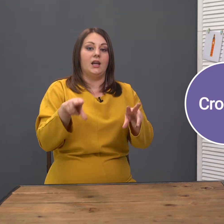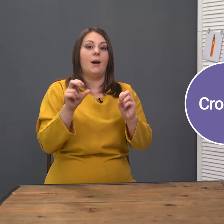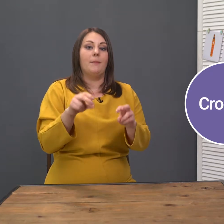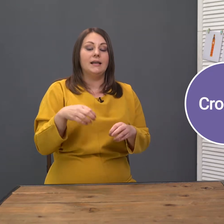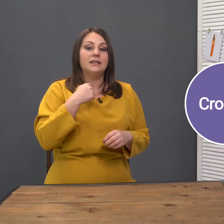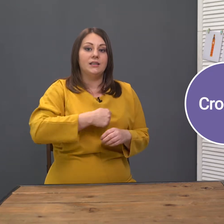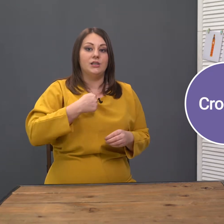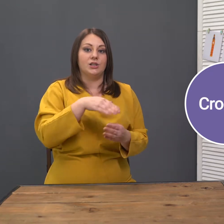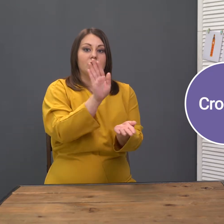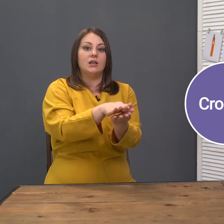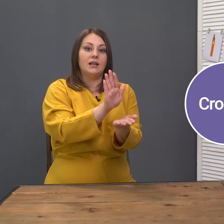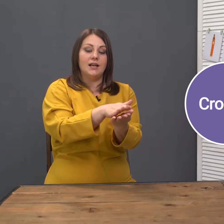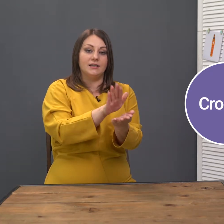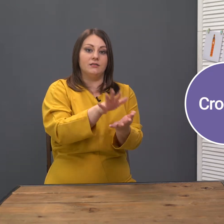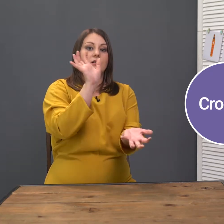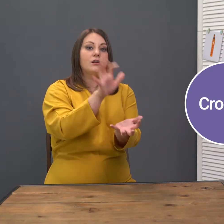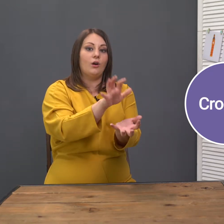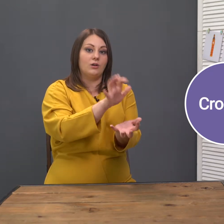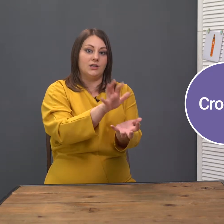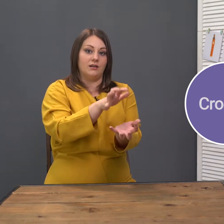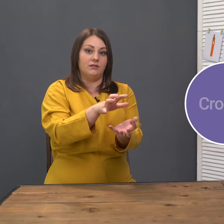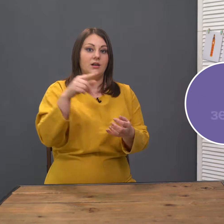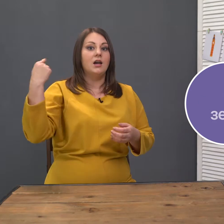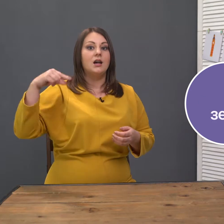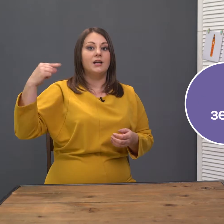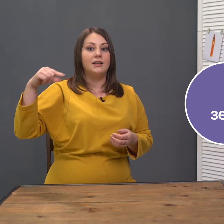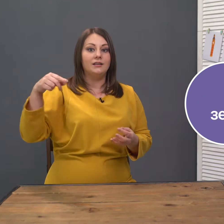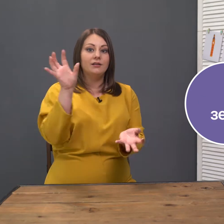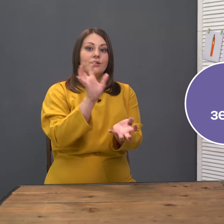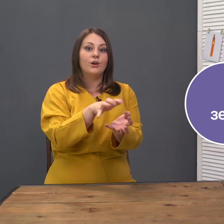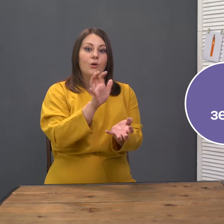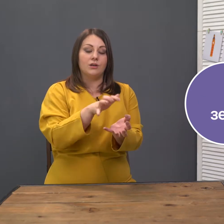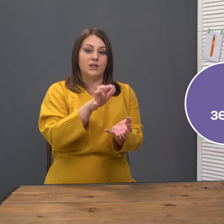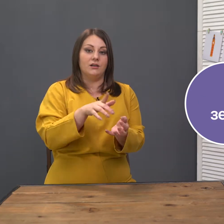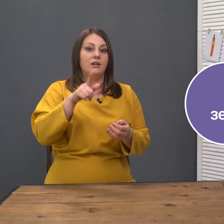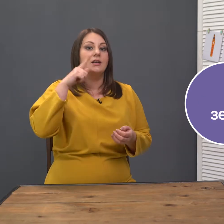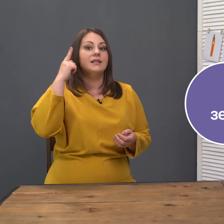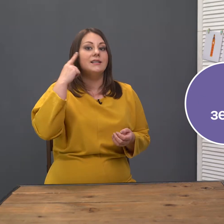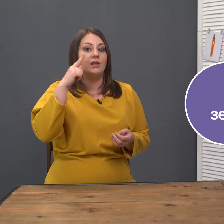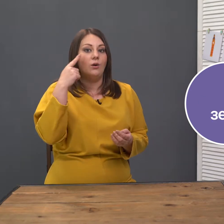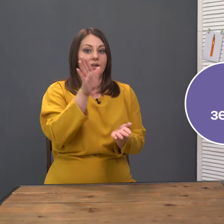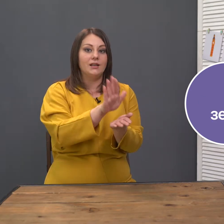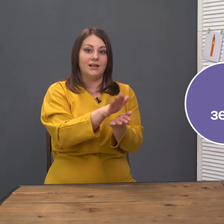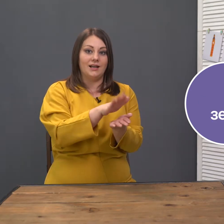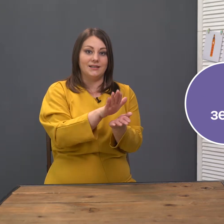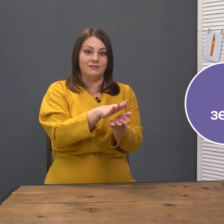опасный хищник. Крокодил. Крокодил. Грин. Крокодил. Зеленый крокодил.